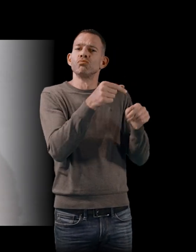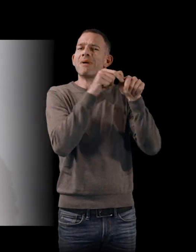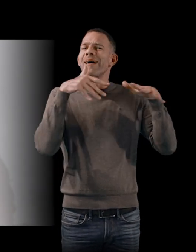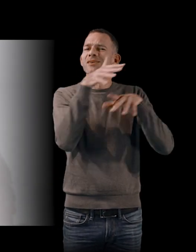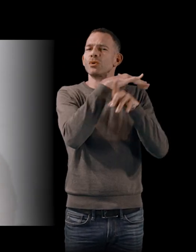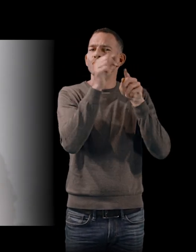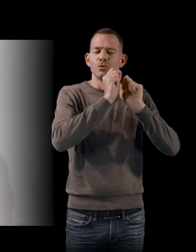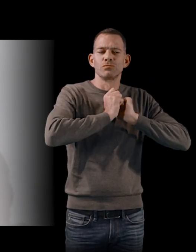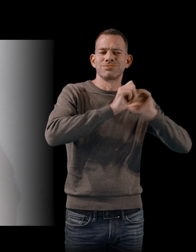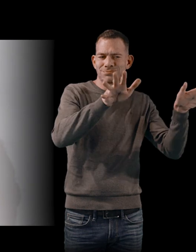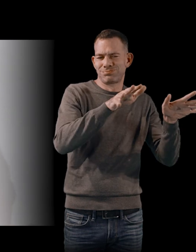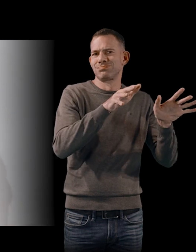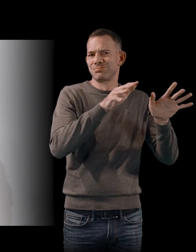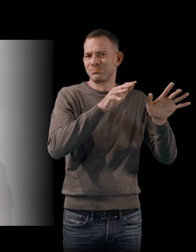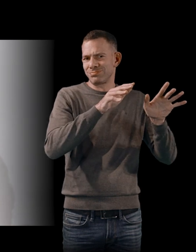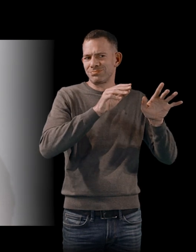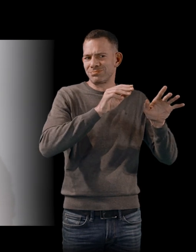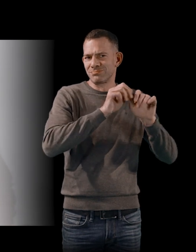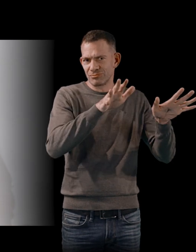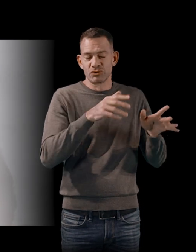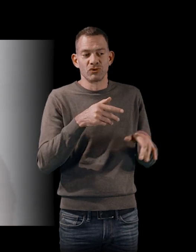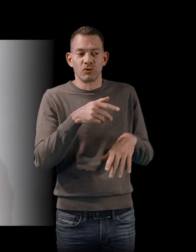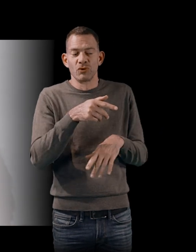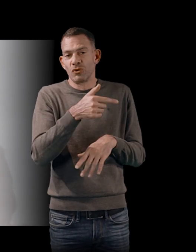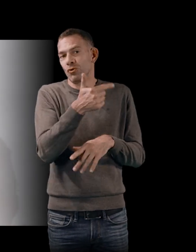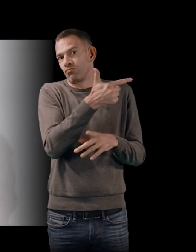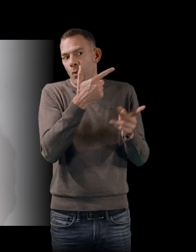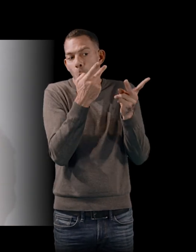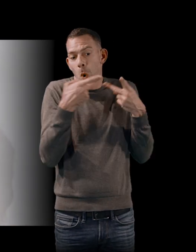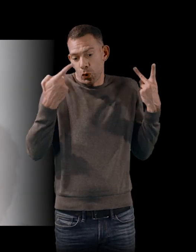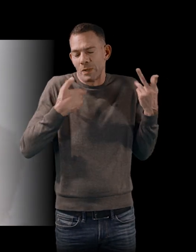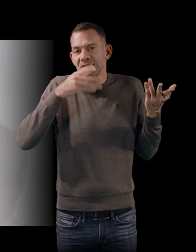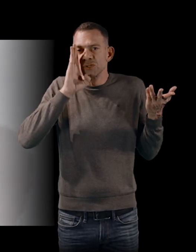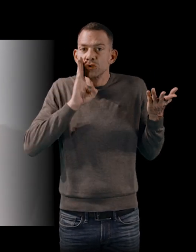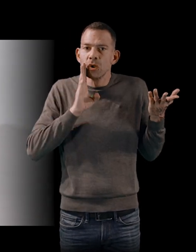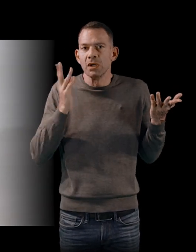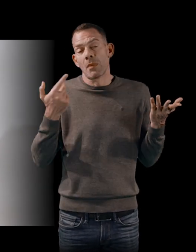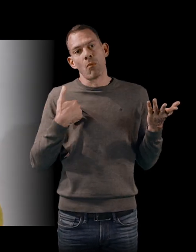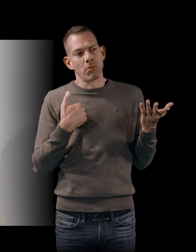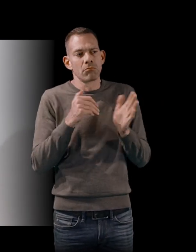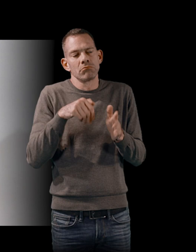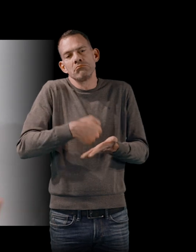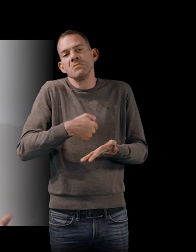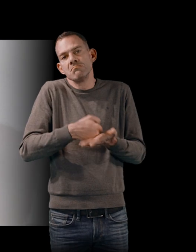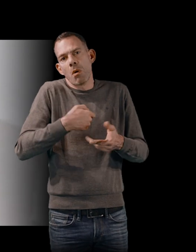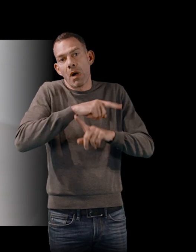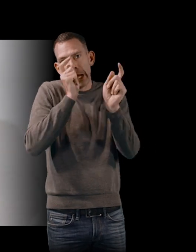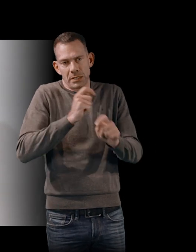sociaux et qu'en tout cas, ils m'ont très, très gentiment autorisée, parce que je trouvais, par respect, il fallait que je les prévienne que j'écrivais